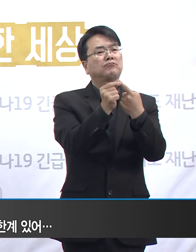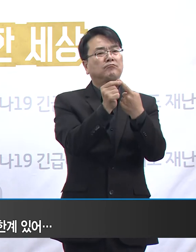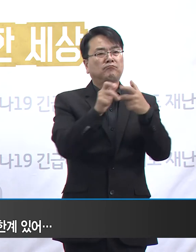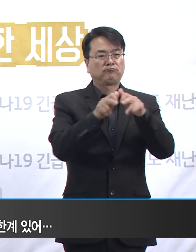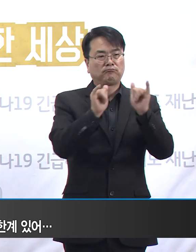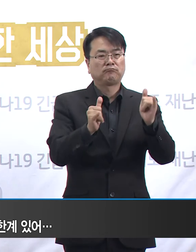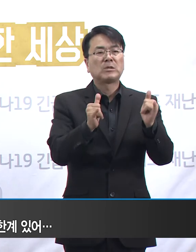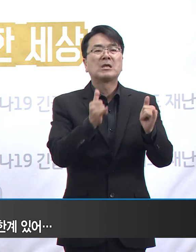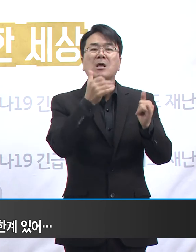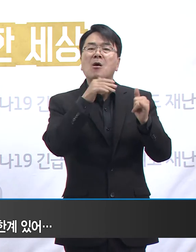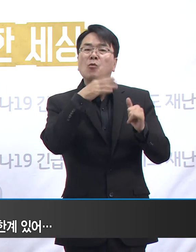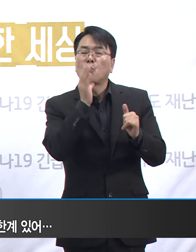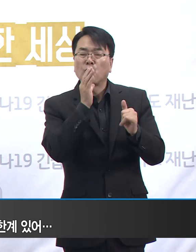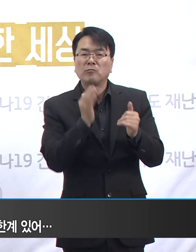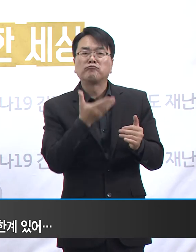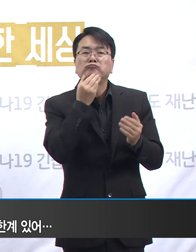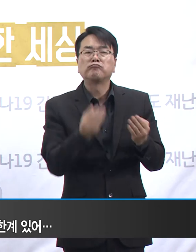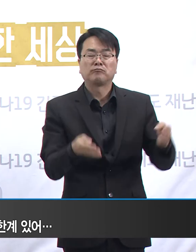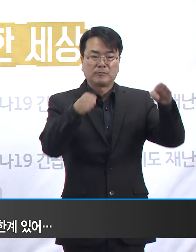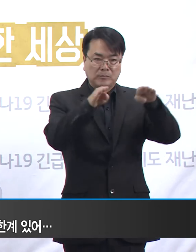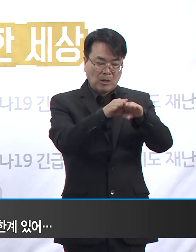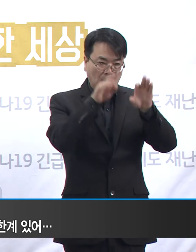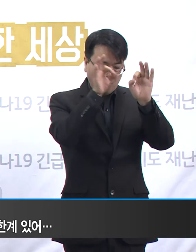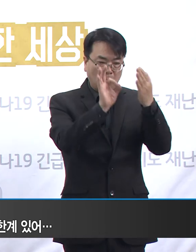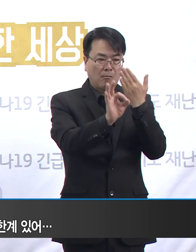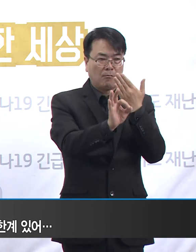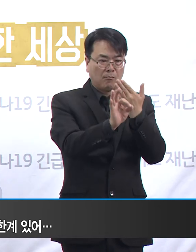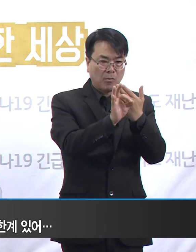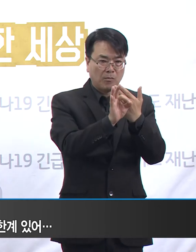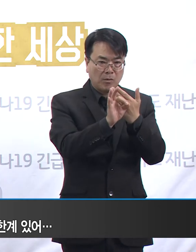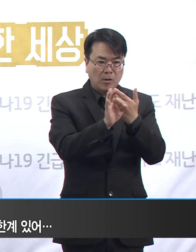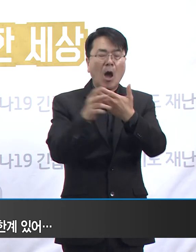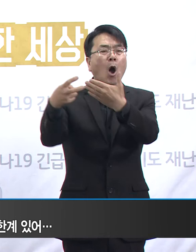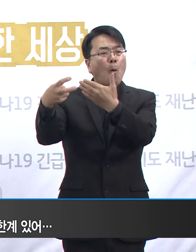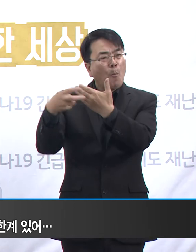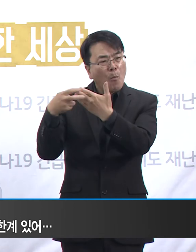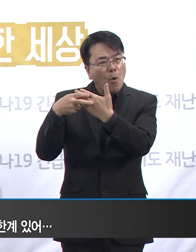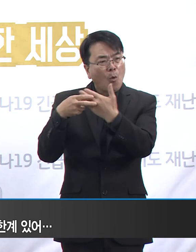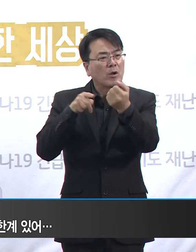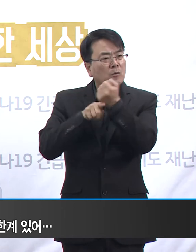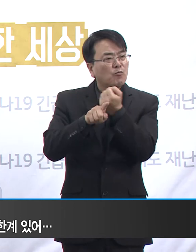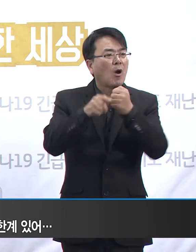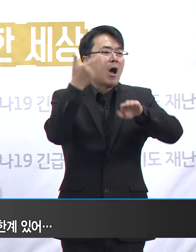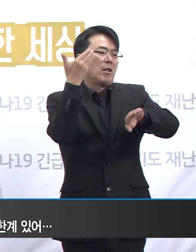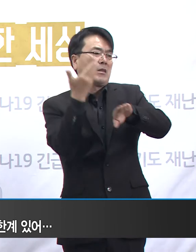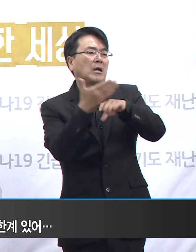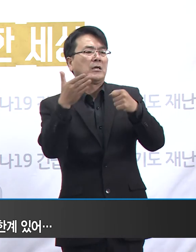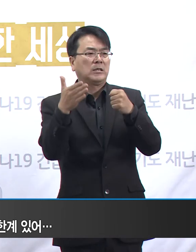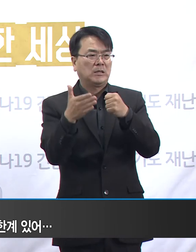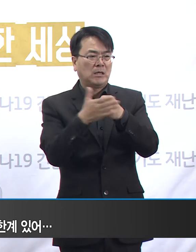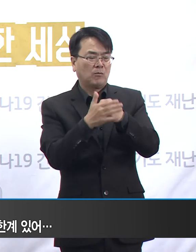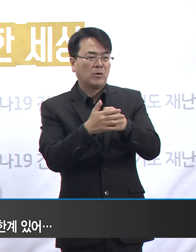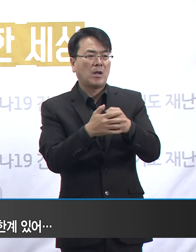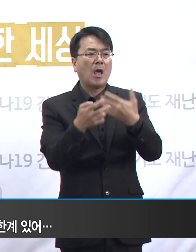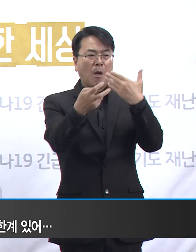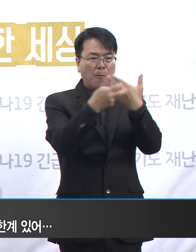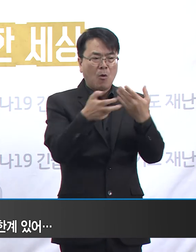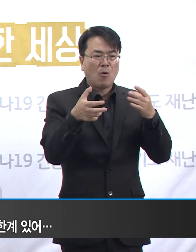시설이나 노인복지 시설 등은 요양병원이나 요양원 같은 곳과 달리 관리 의무 조항이 없어